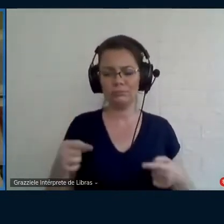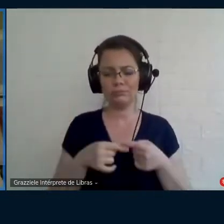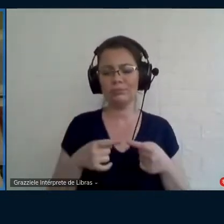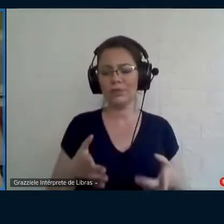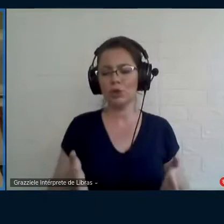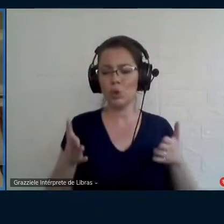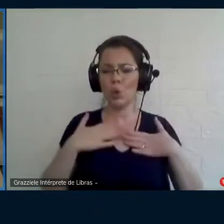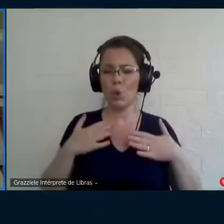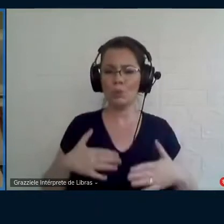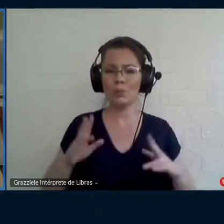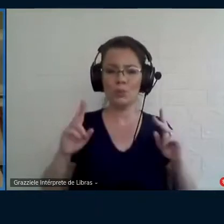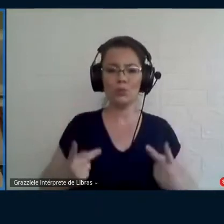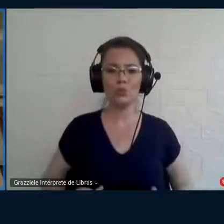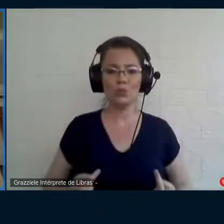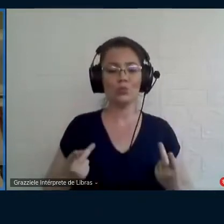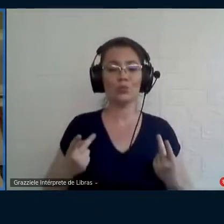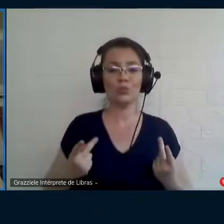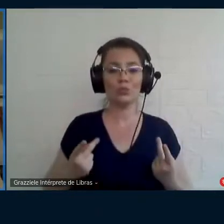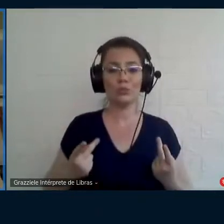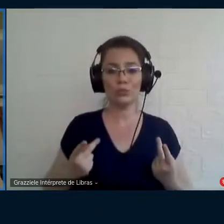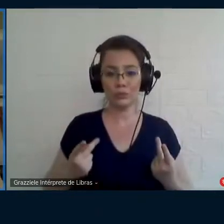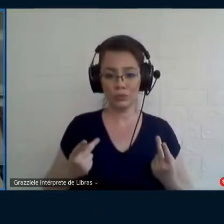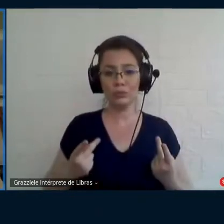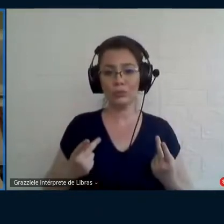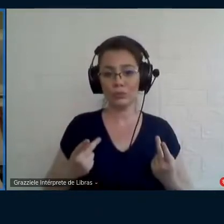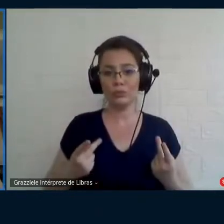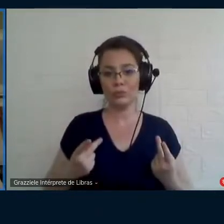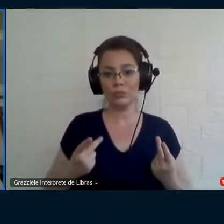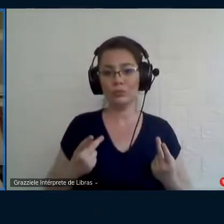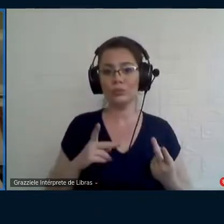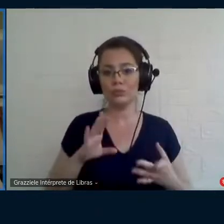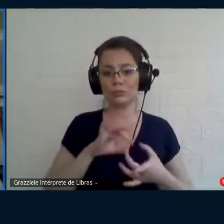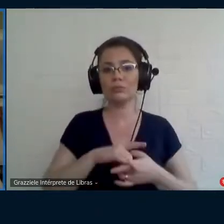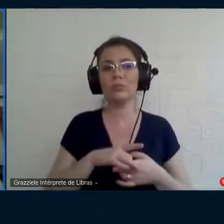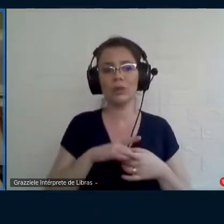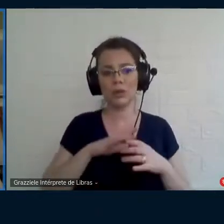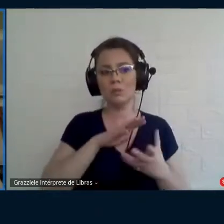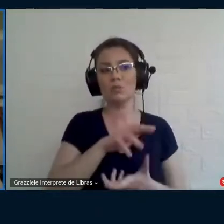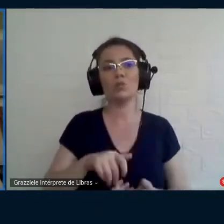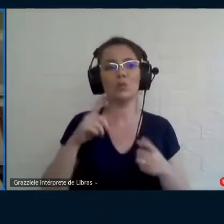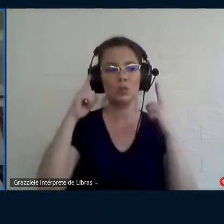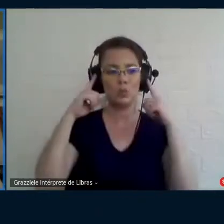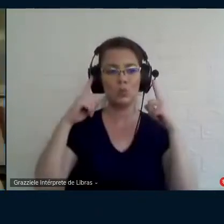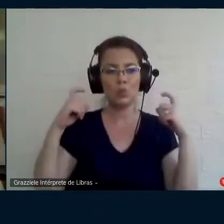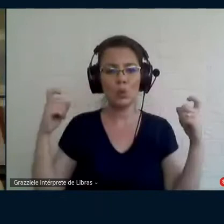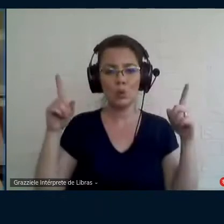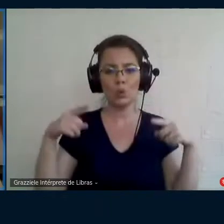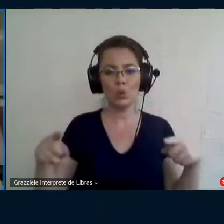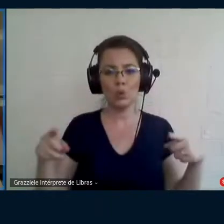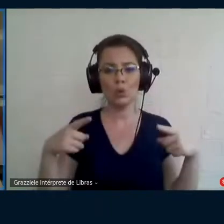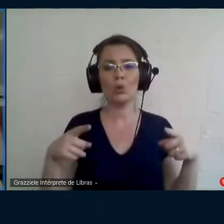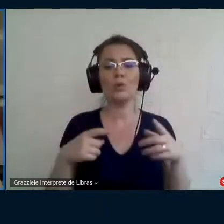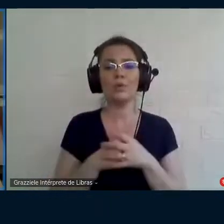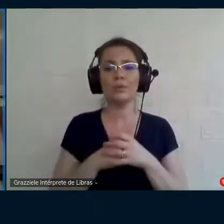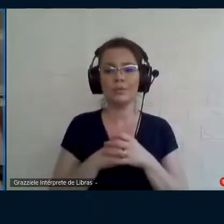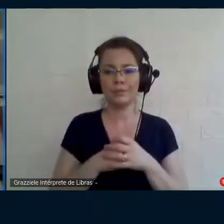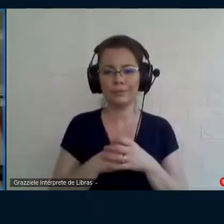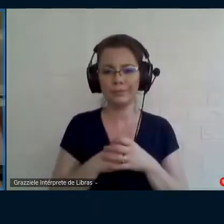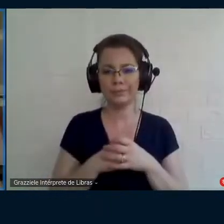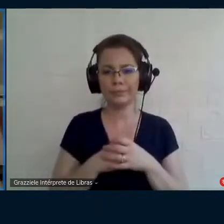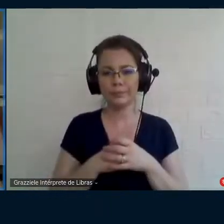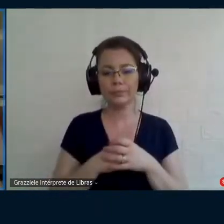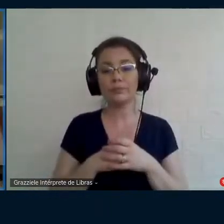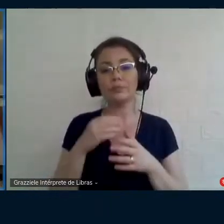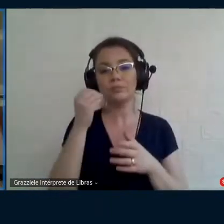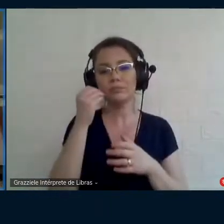humano está ligado a esse universo sonoro desmistificar uma questão super